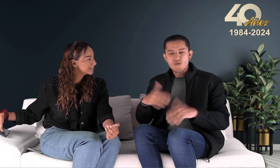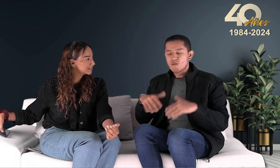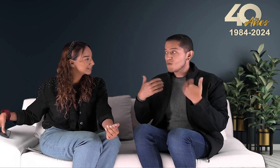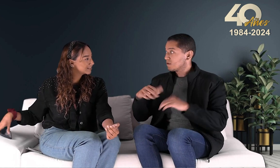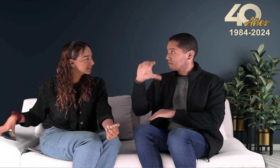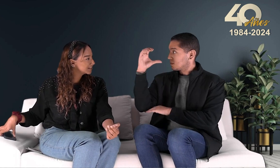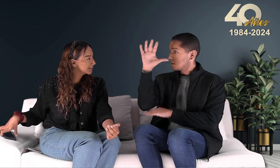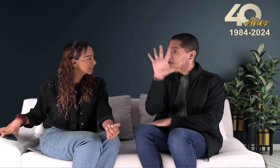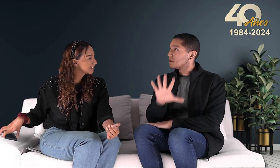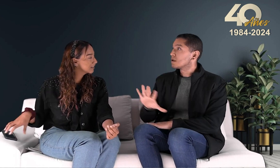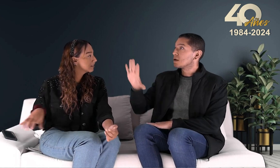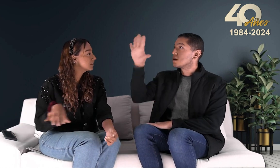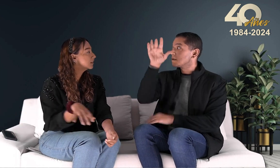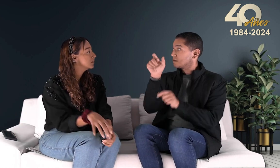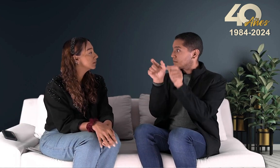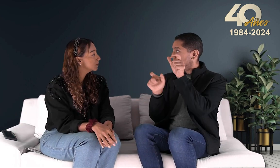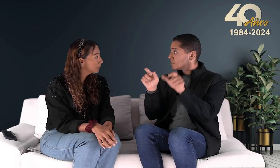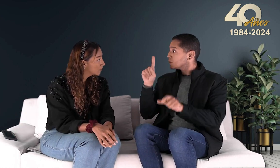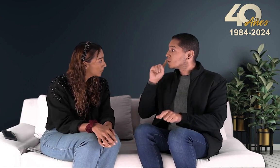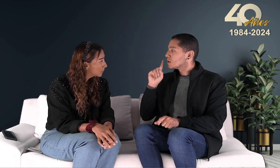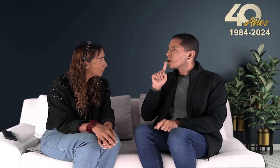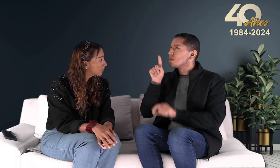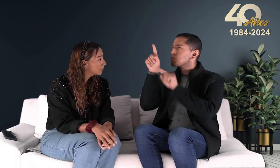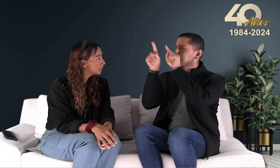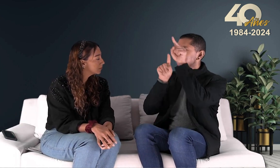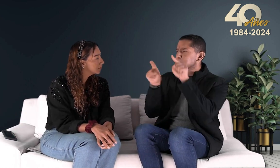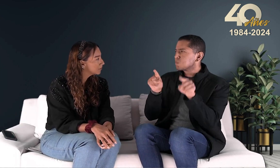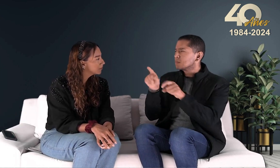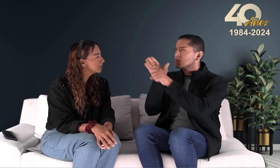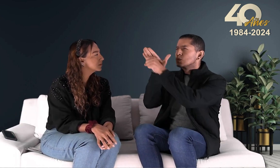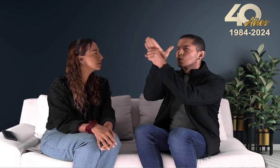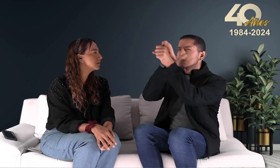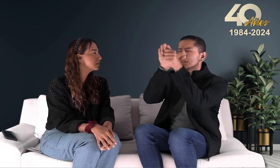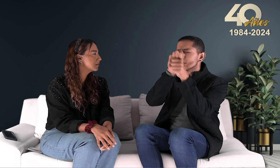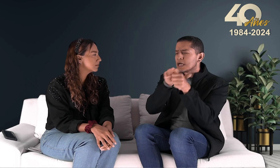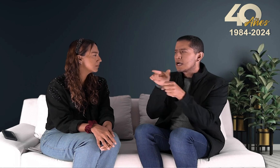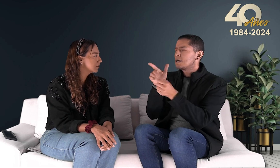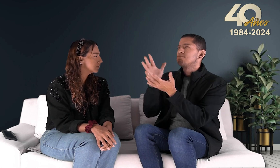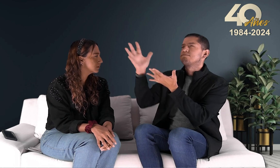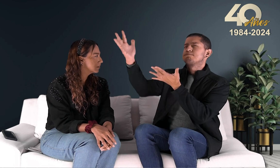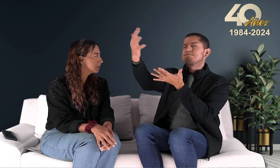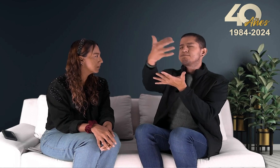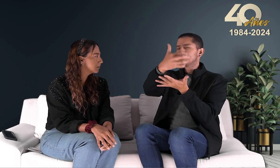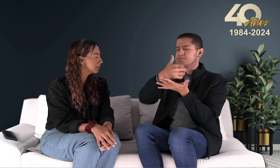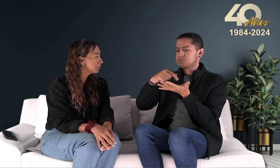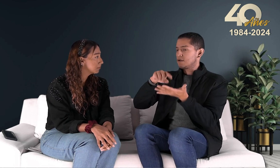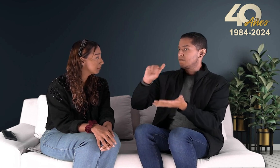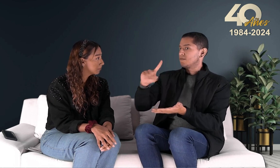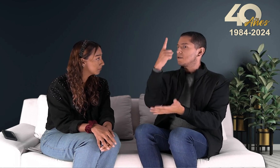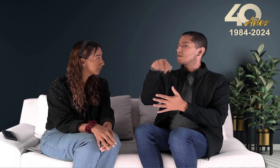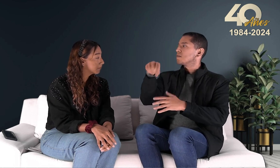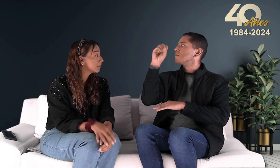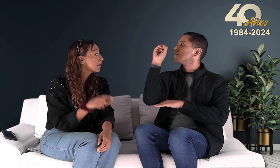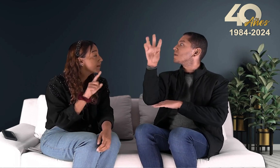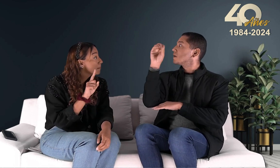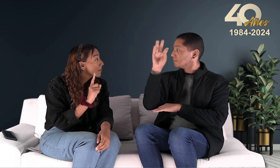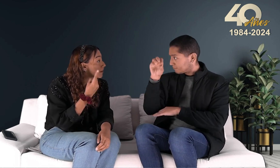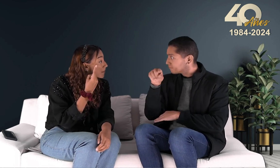Allí se habla de la primera conferencia nacional de Colombia en donde se expuso a la situación de las personas sordas en